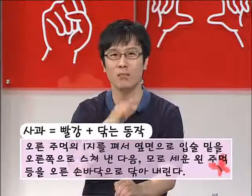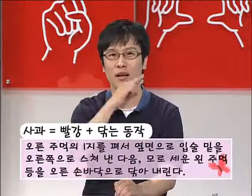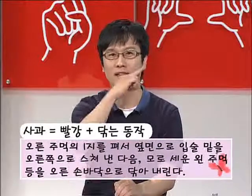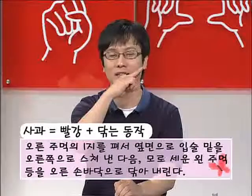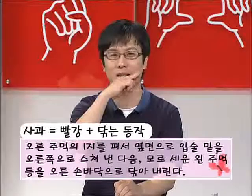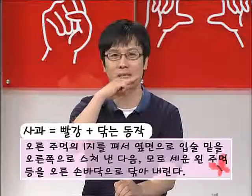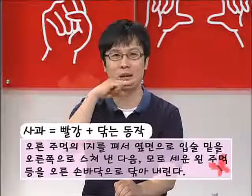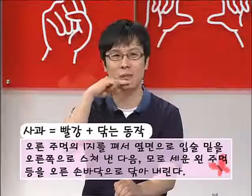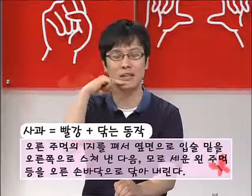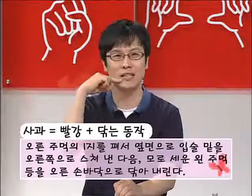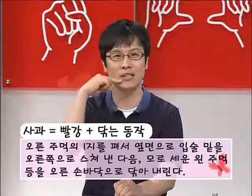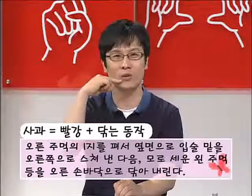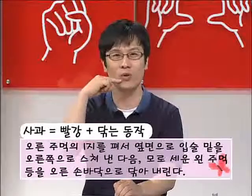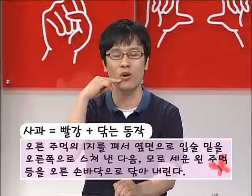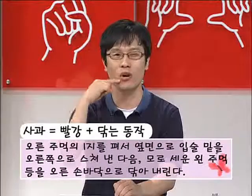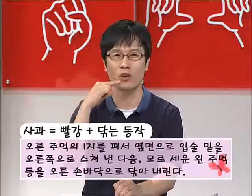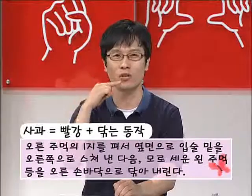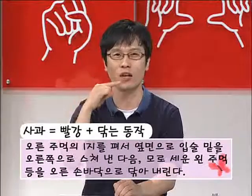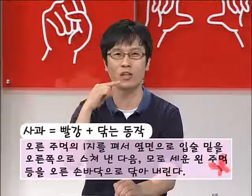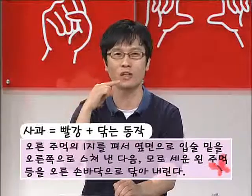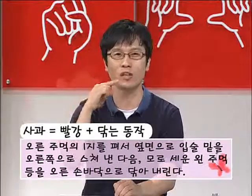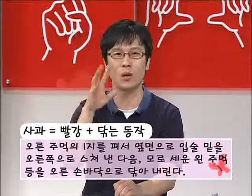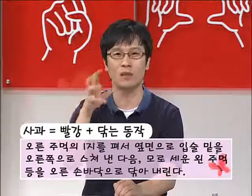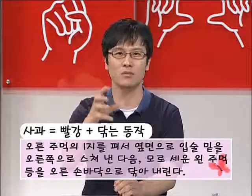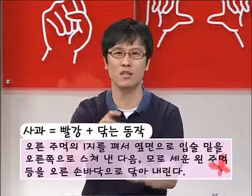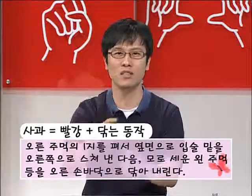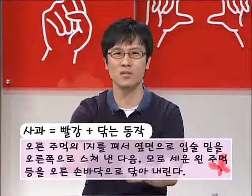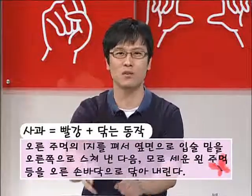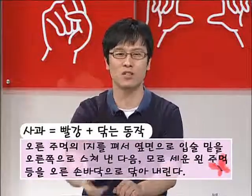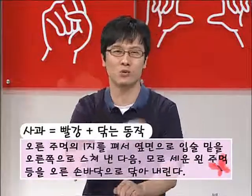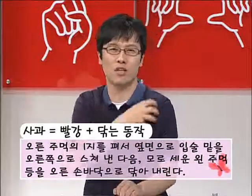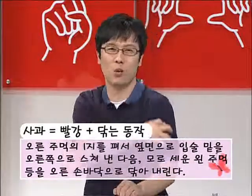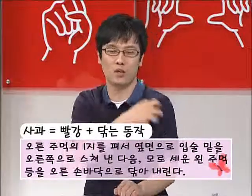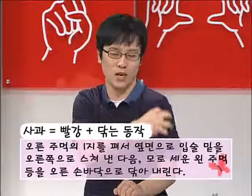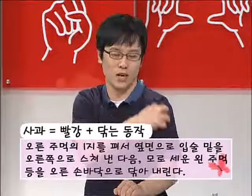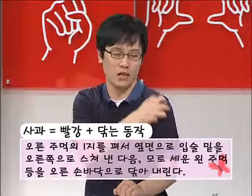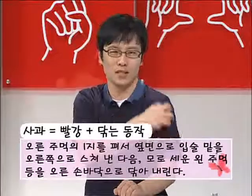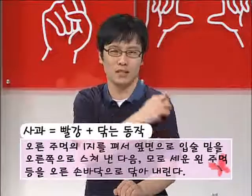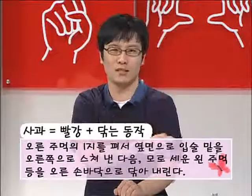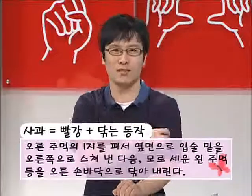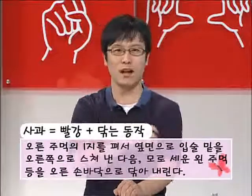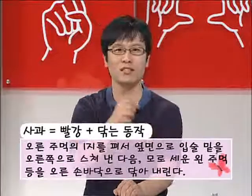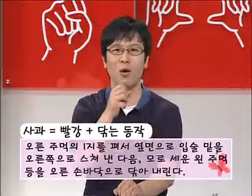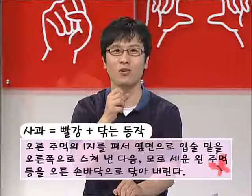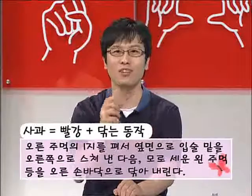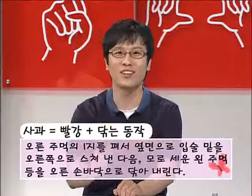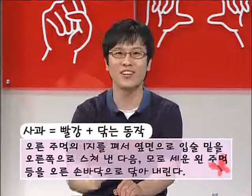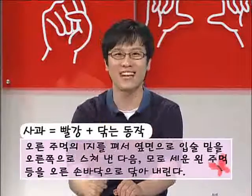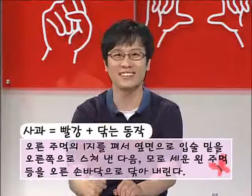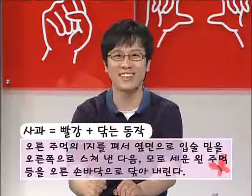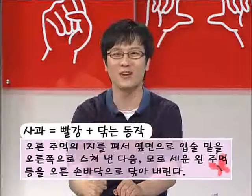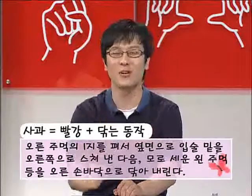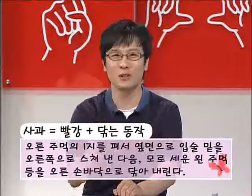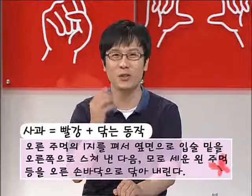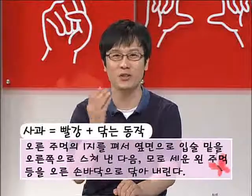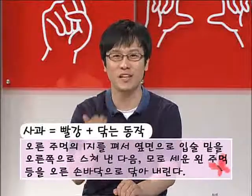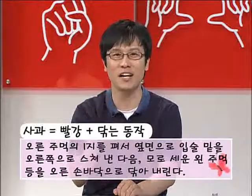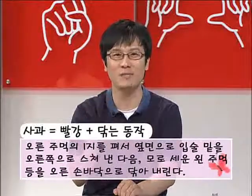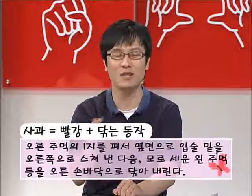빨간색입니다. 빨간색이고, 제가 어릴 때 사과를 물에 씻어 먹지 않고 그냥 옷에다가 슥슥 닦아서 먹었던 기억이 나는데요. 그걸 연상하시면